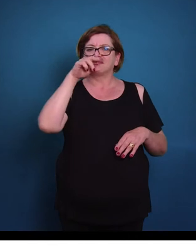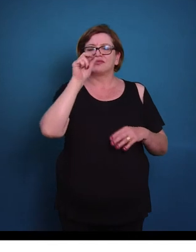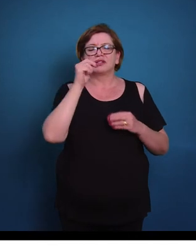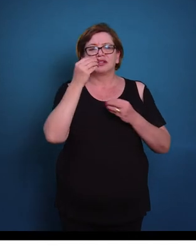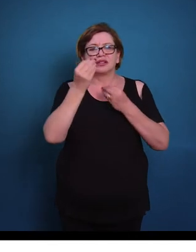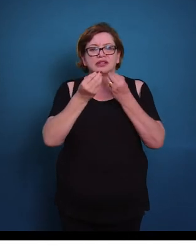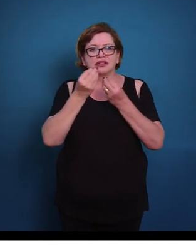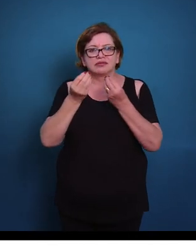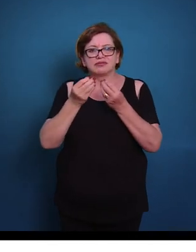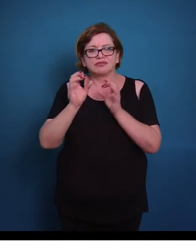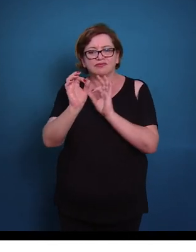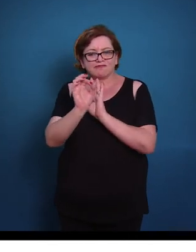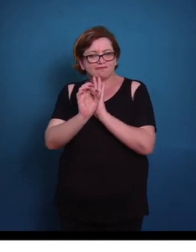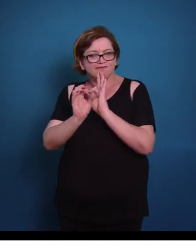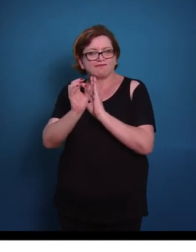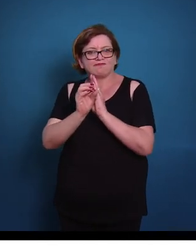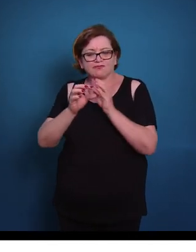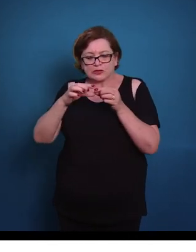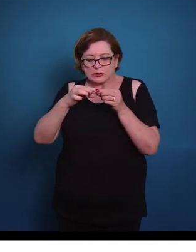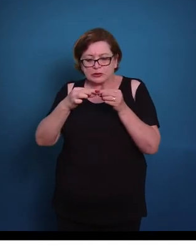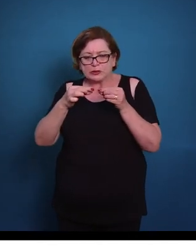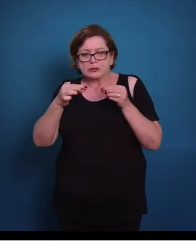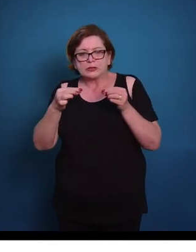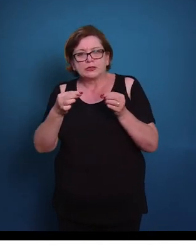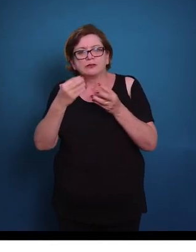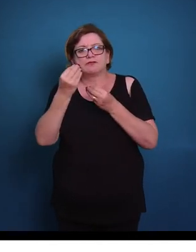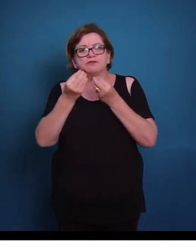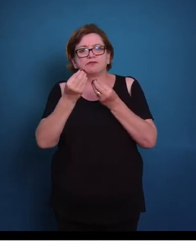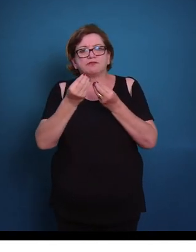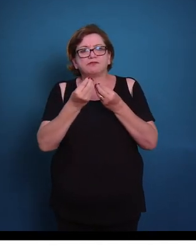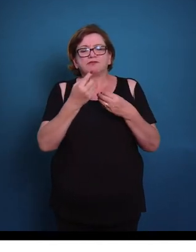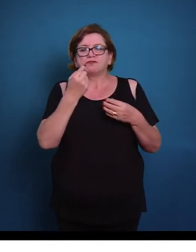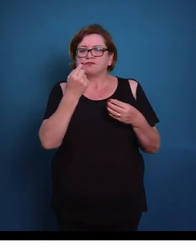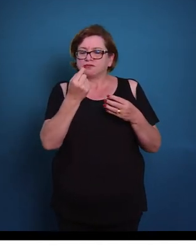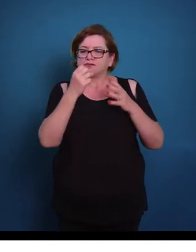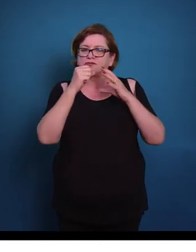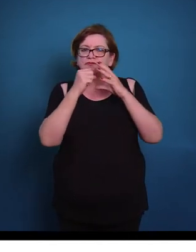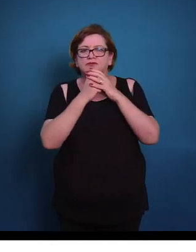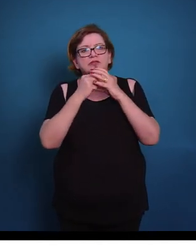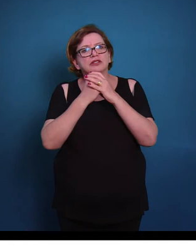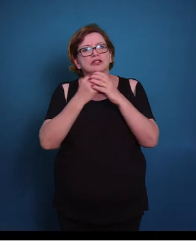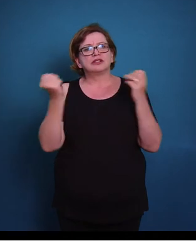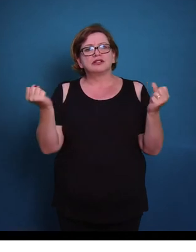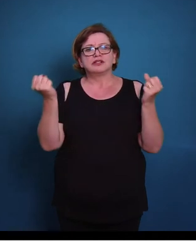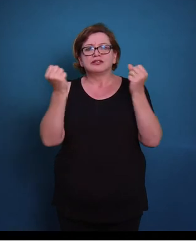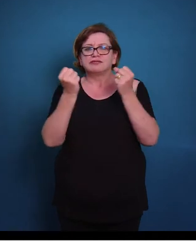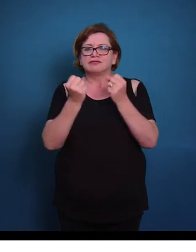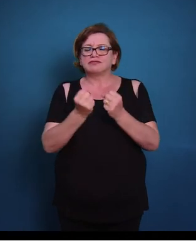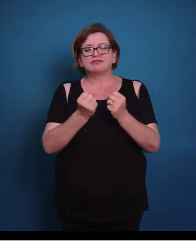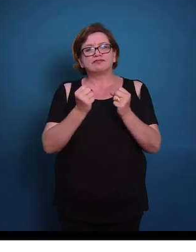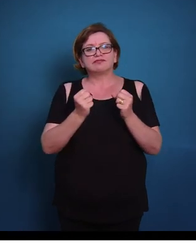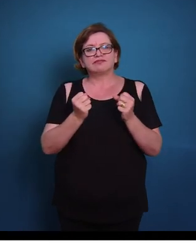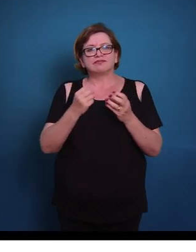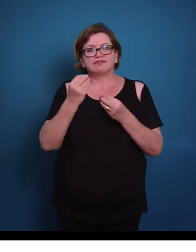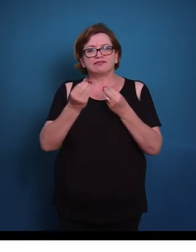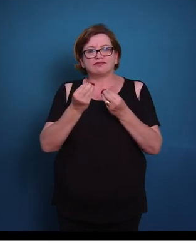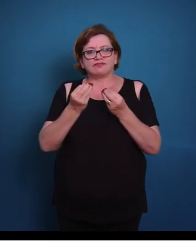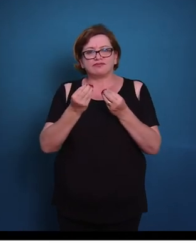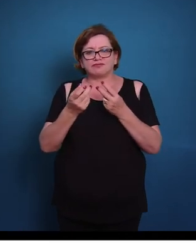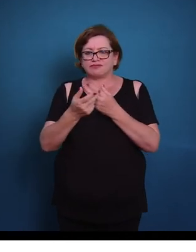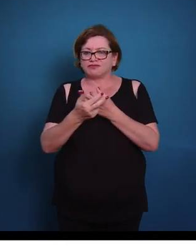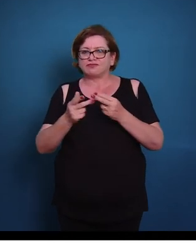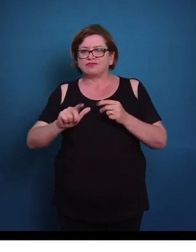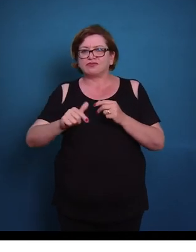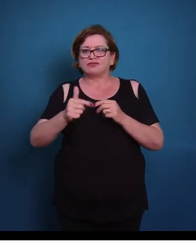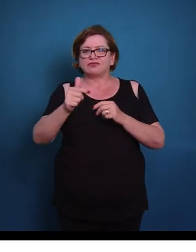os oligodentrócitos vão formar a banhinha de mielina, e uma única célula pode, nesse caso aqui, formar a banhinha em